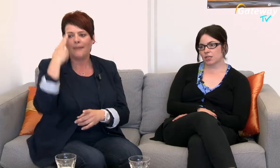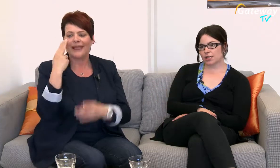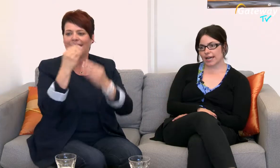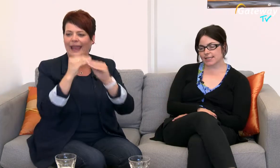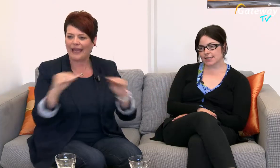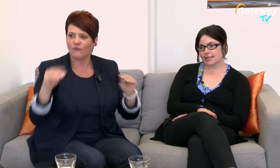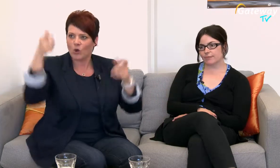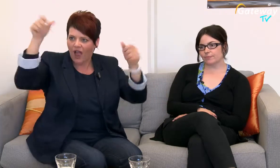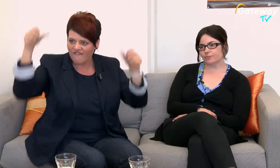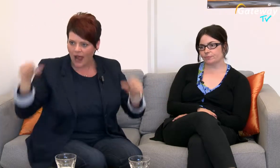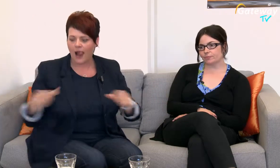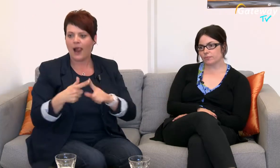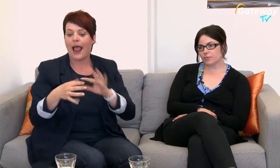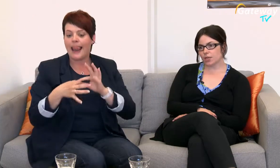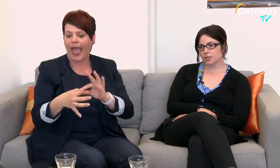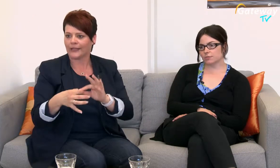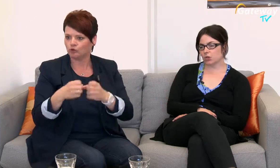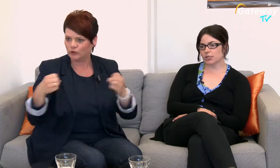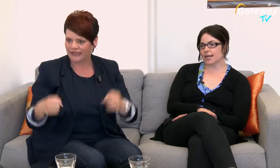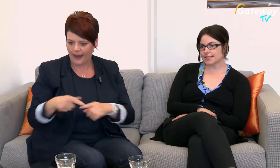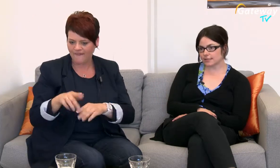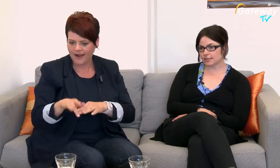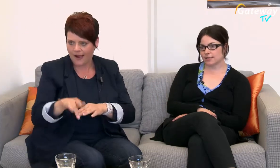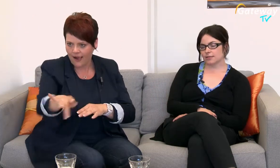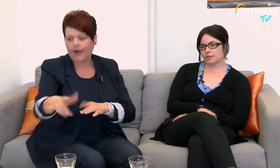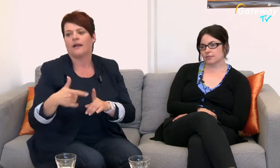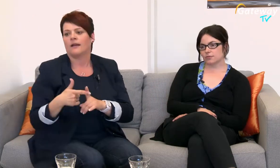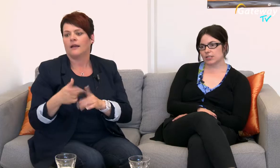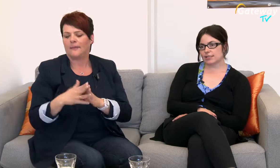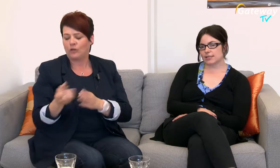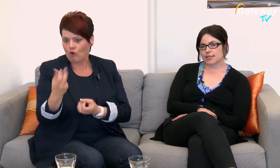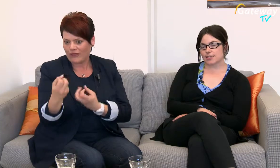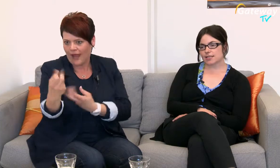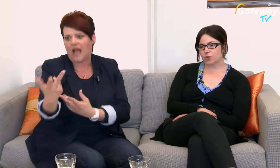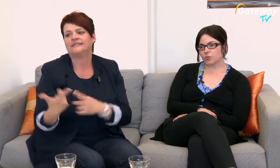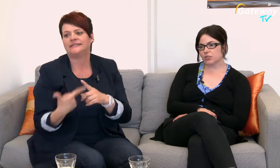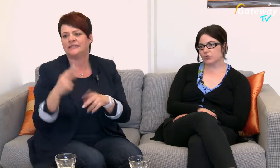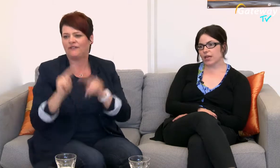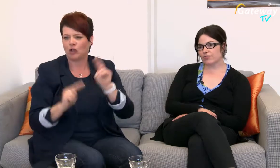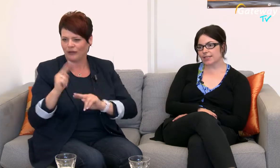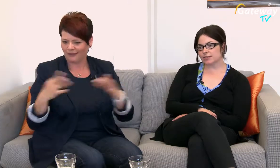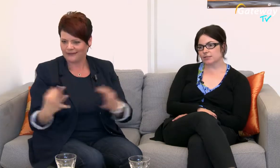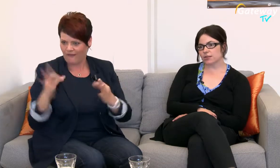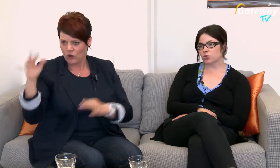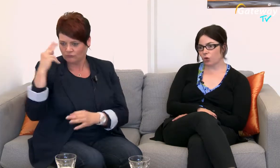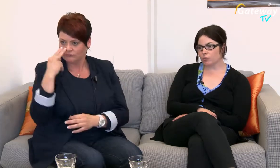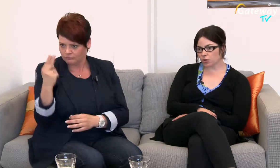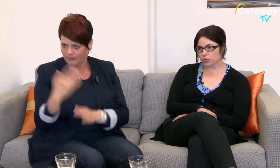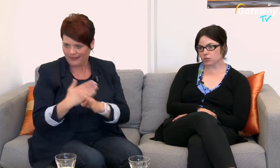Leitsystemen, Kontraste und dient letztendlich als Vorbild für alle weiteren auch Neubauten